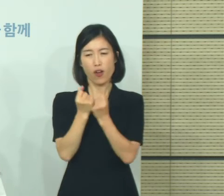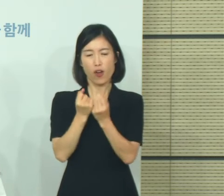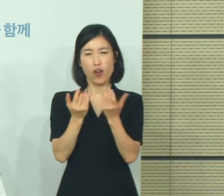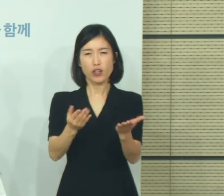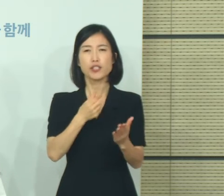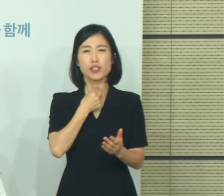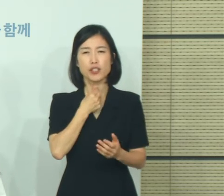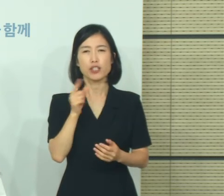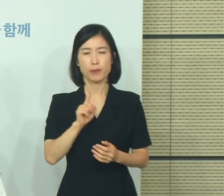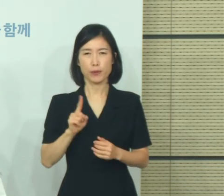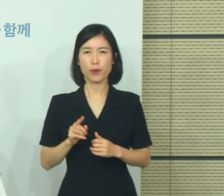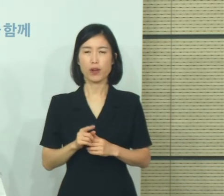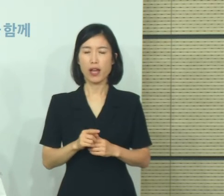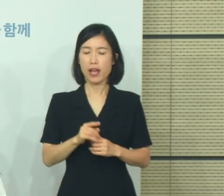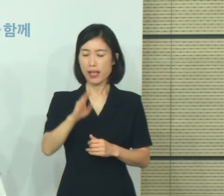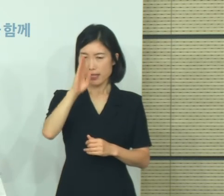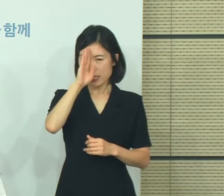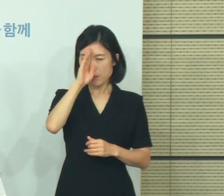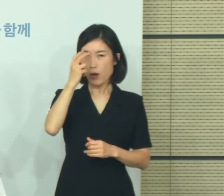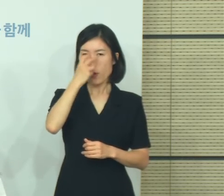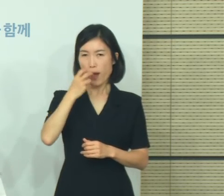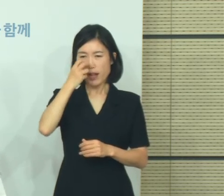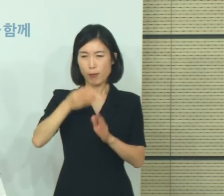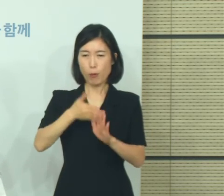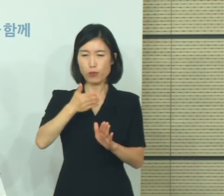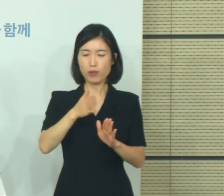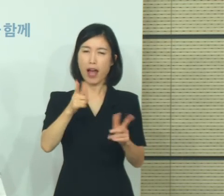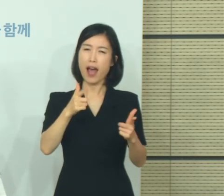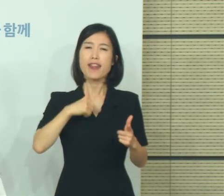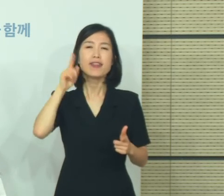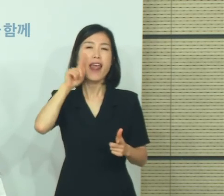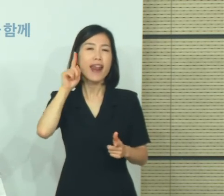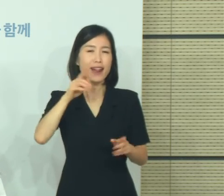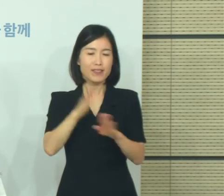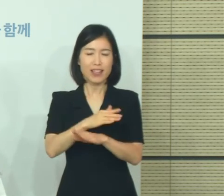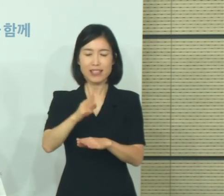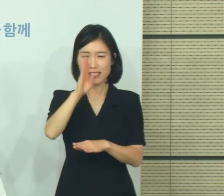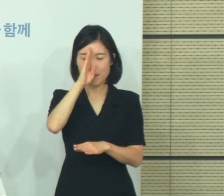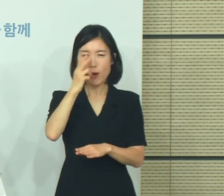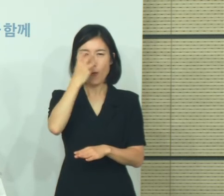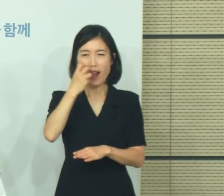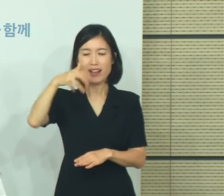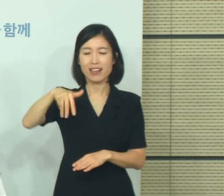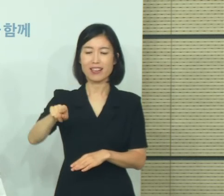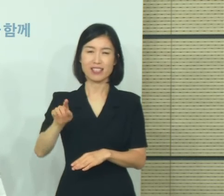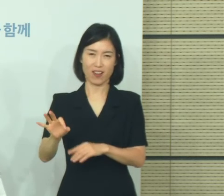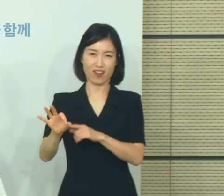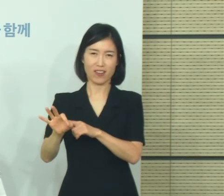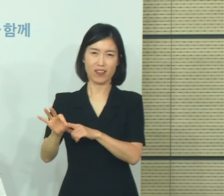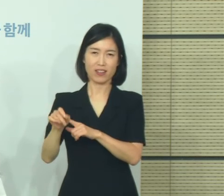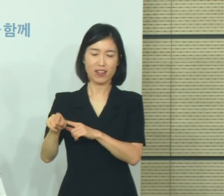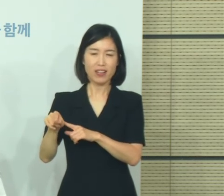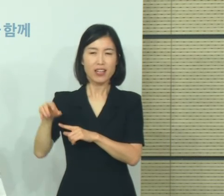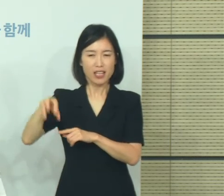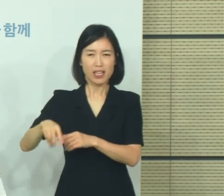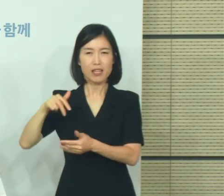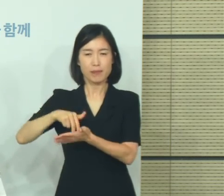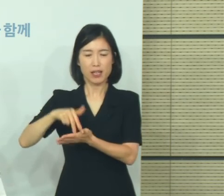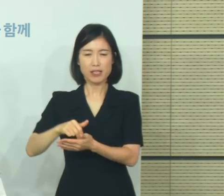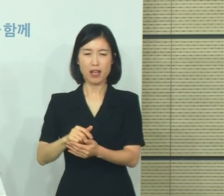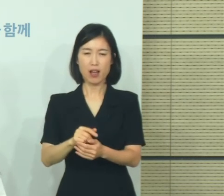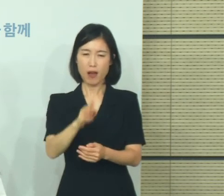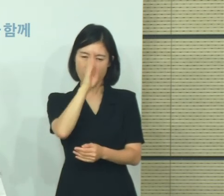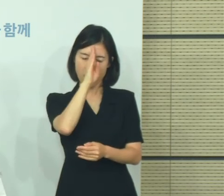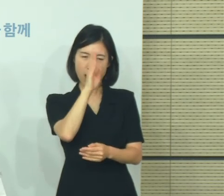중환질병관리본부에서 내일부터는 질병관리청이 될 건데요. 거기에서 분류하는 중증 또는